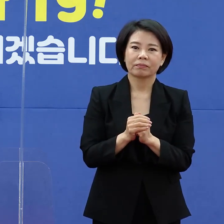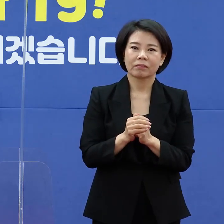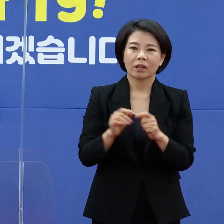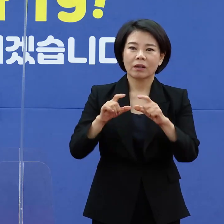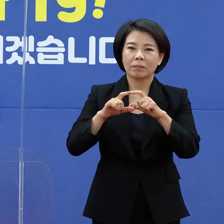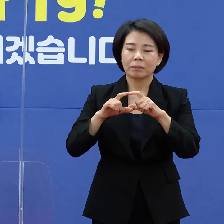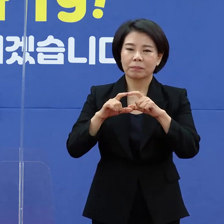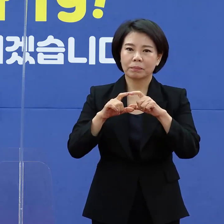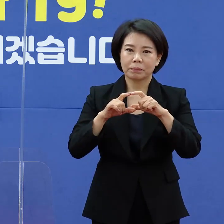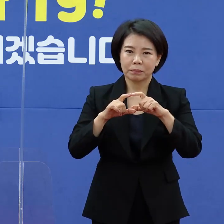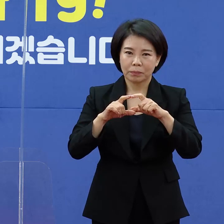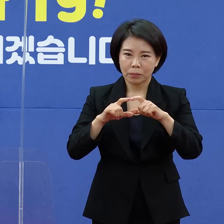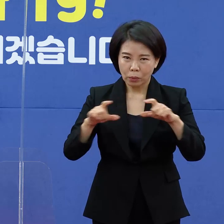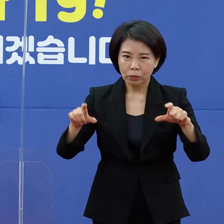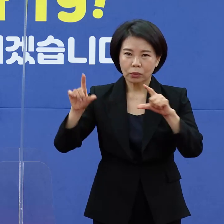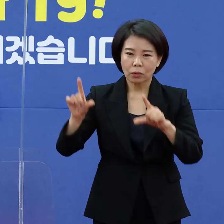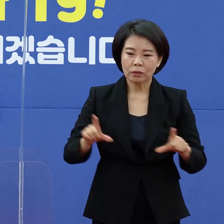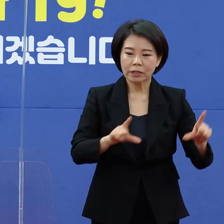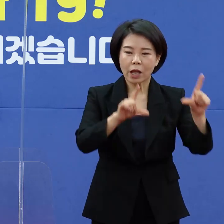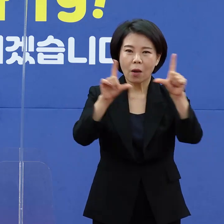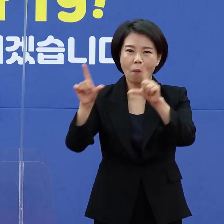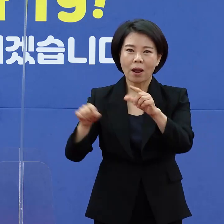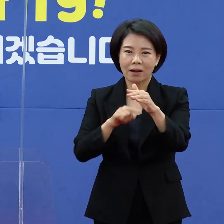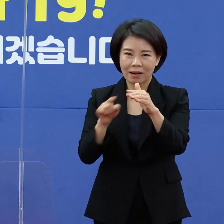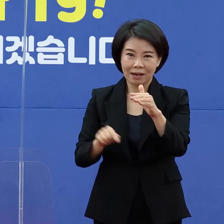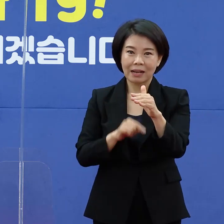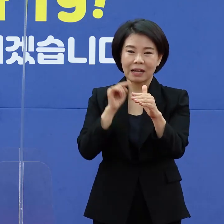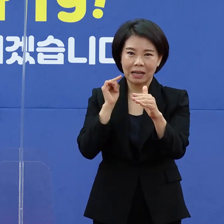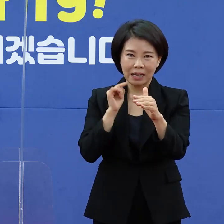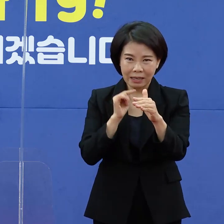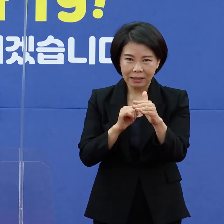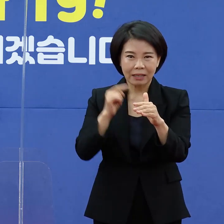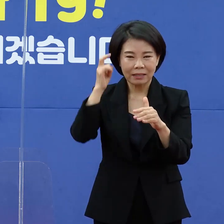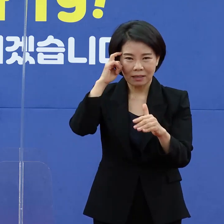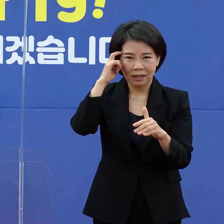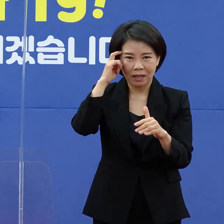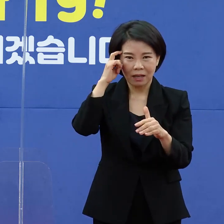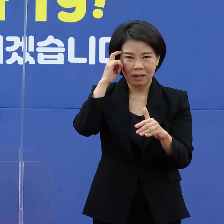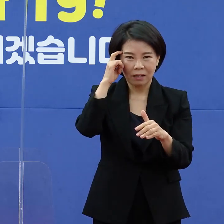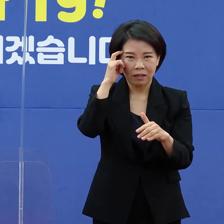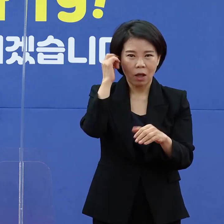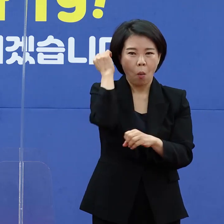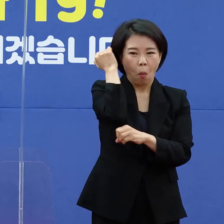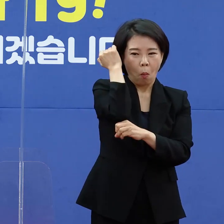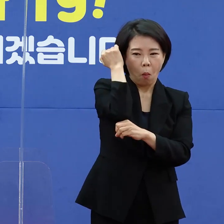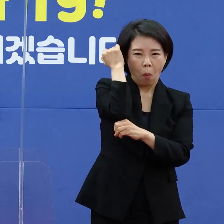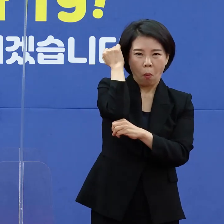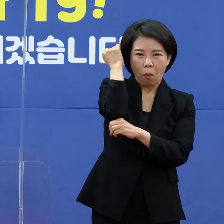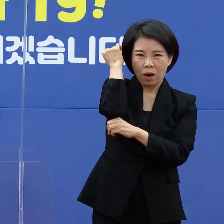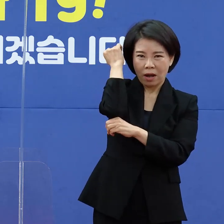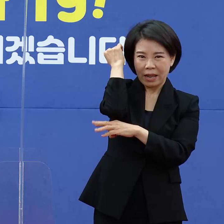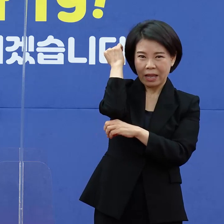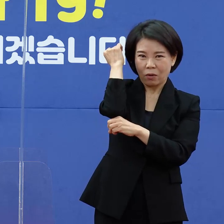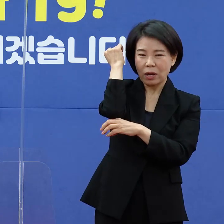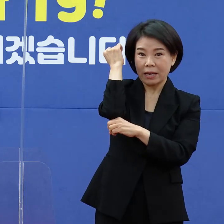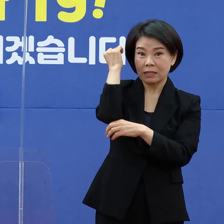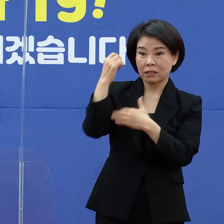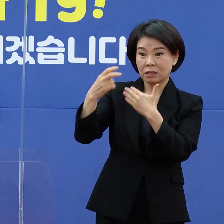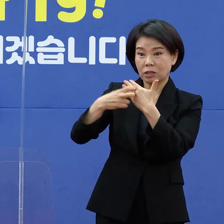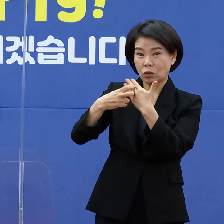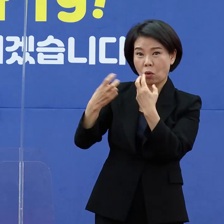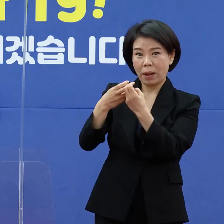일상적인 상황에서 기존에 의료체계 중심으로 접근됐던 것을